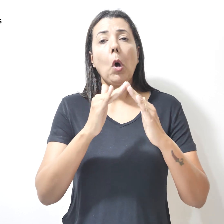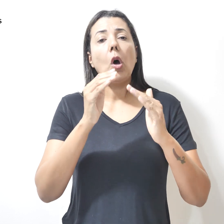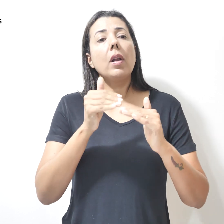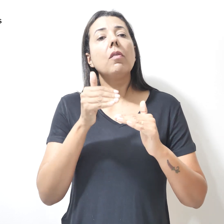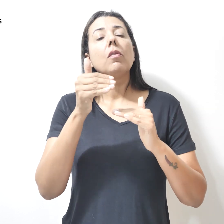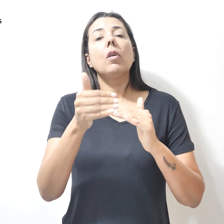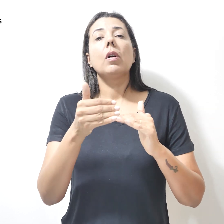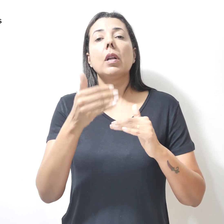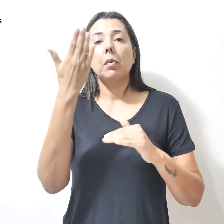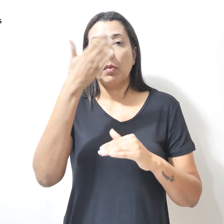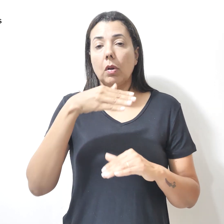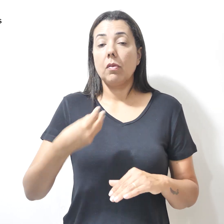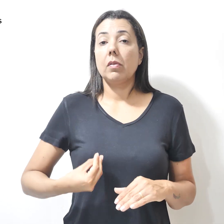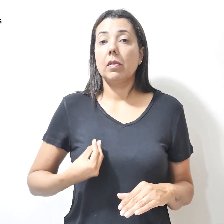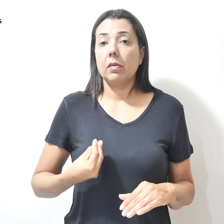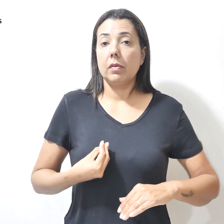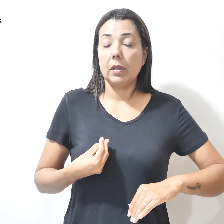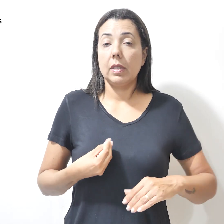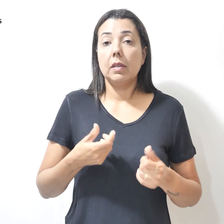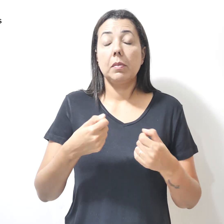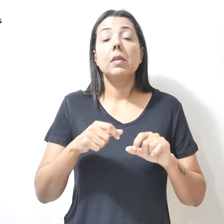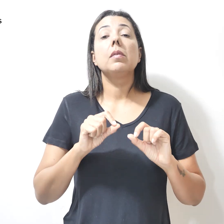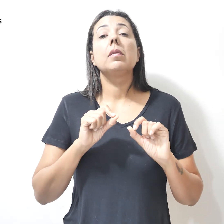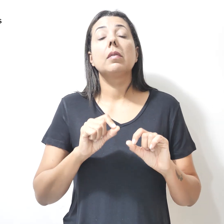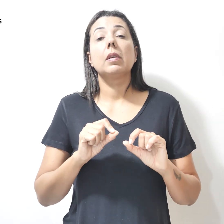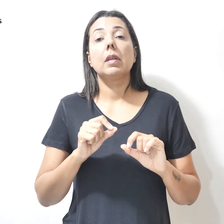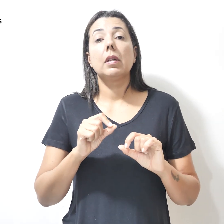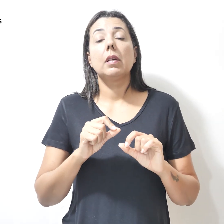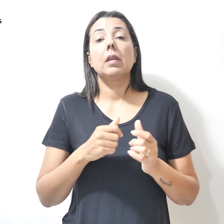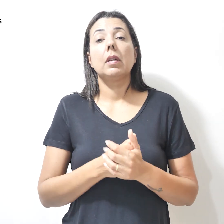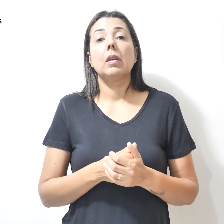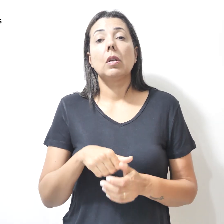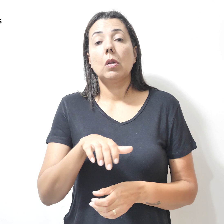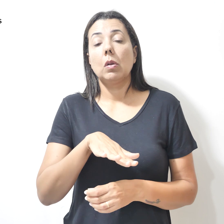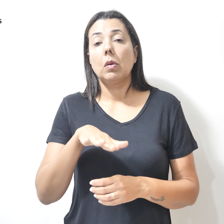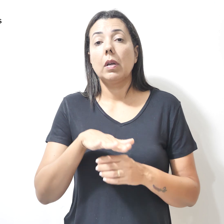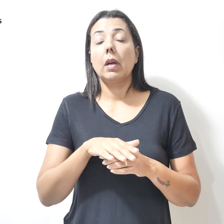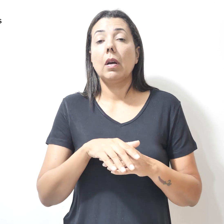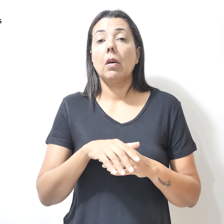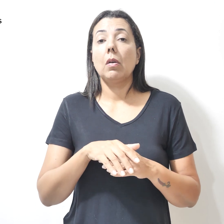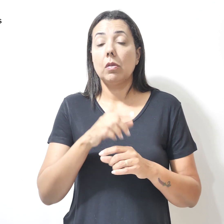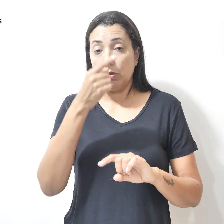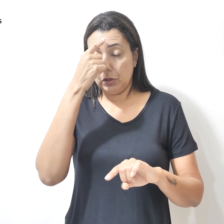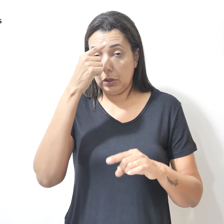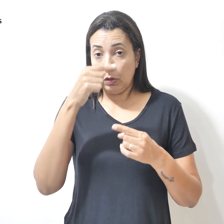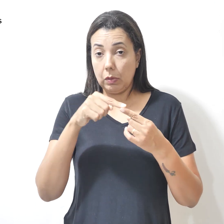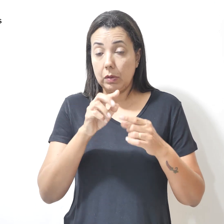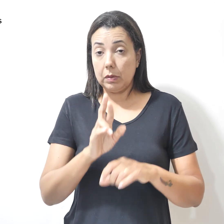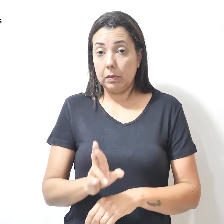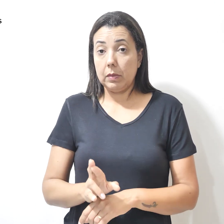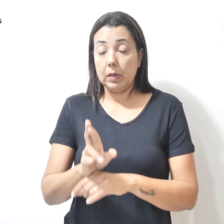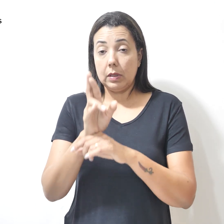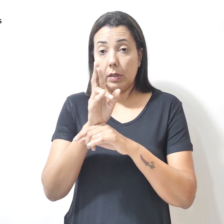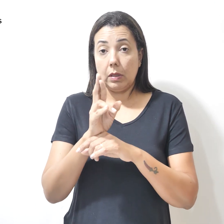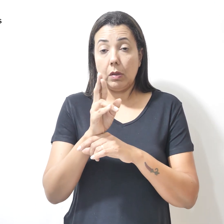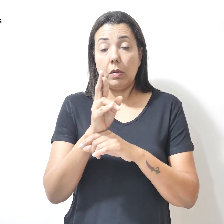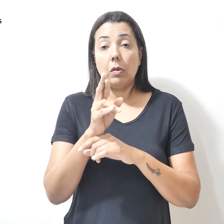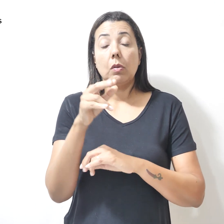de vida deve ser encaminhada por meio de consulado ou da representação diplomática do Brasil